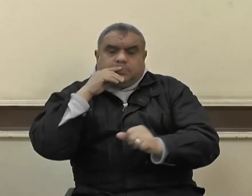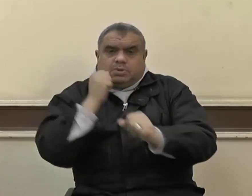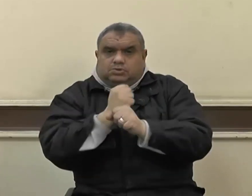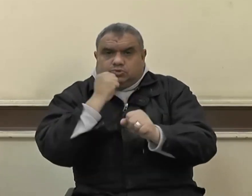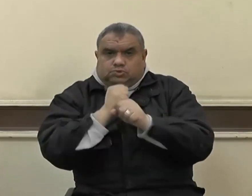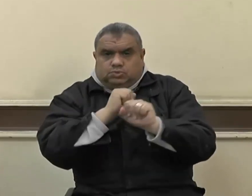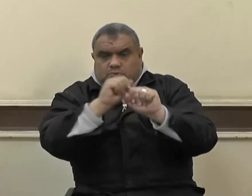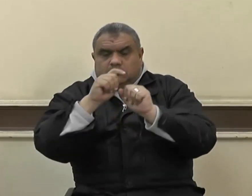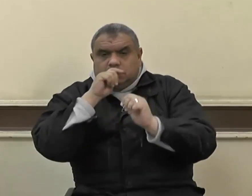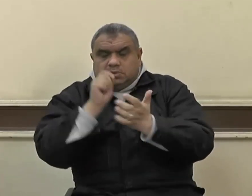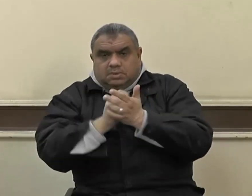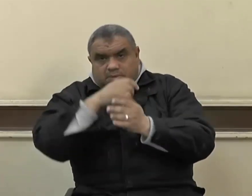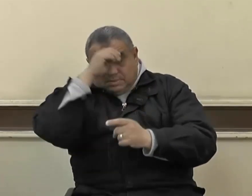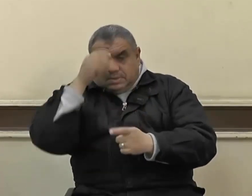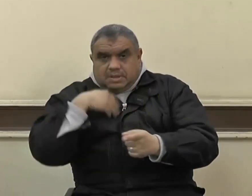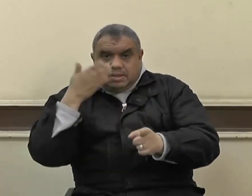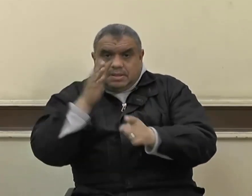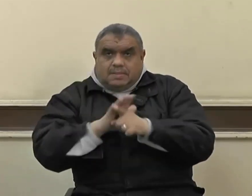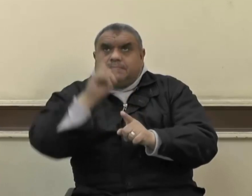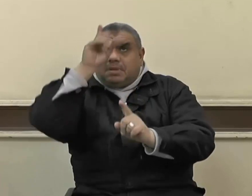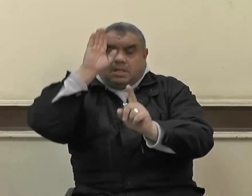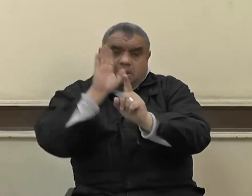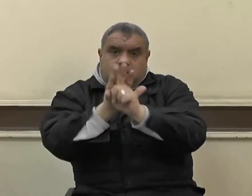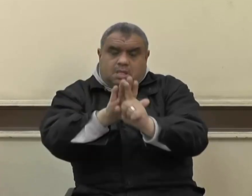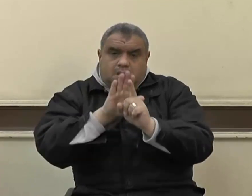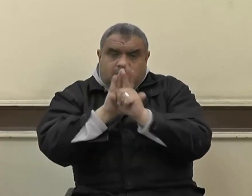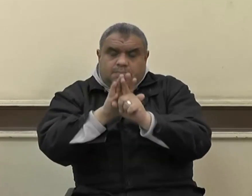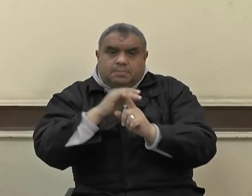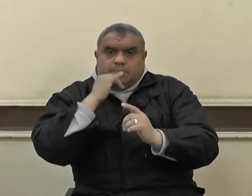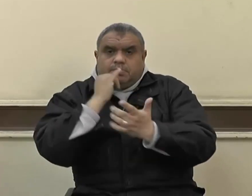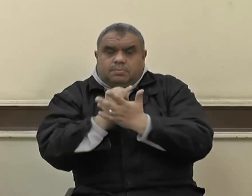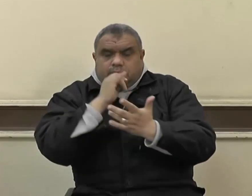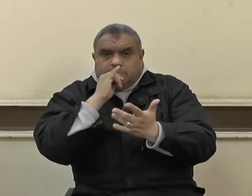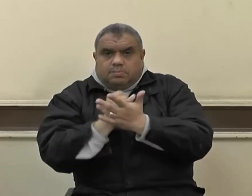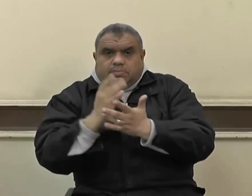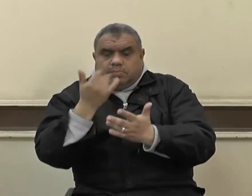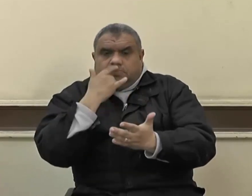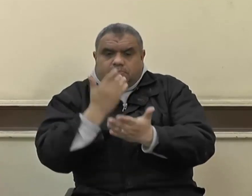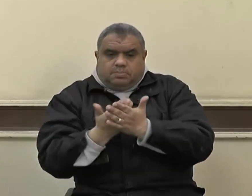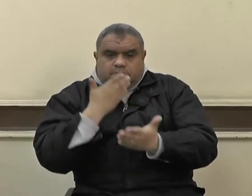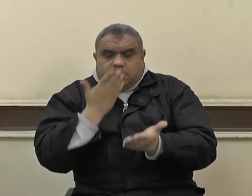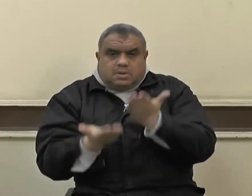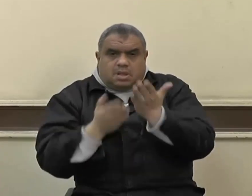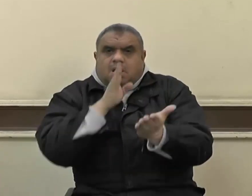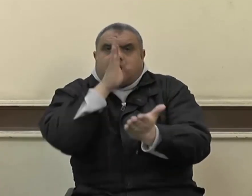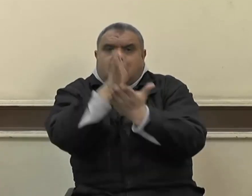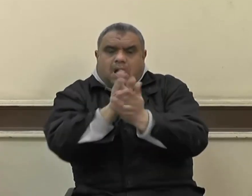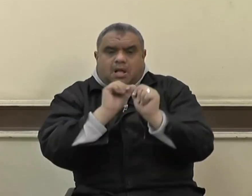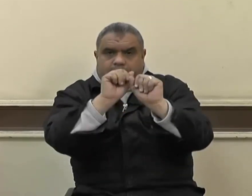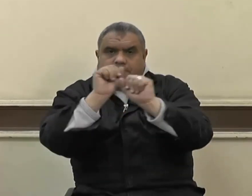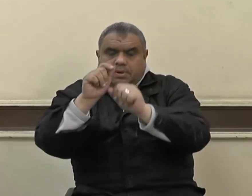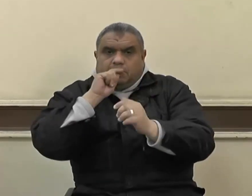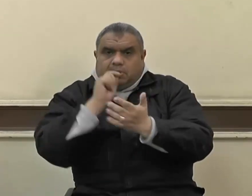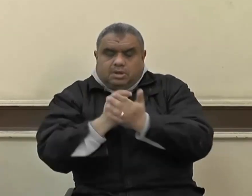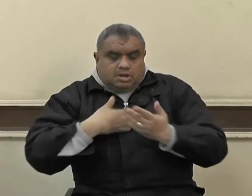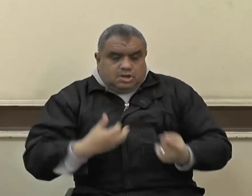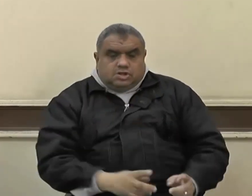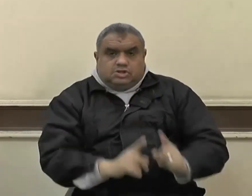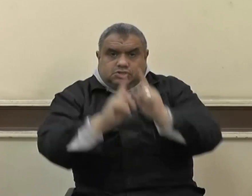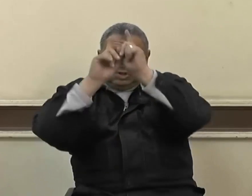حيث يقول صلى الله عليه وسلم من قتل دون ماله فهو شهيد ومن